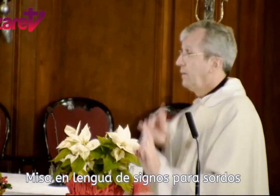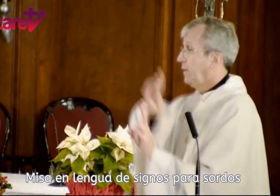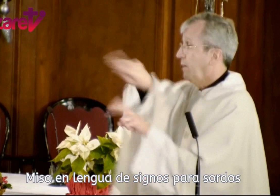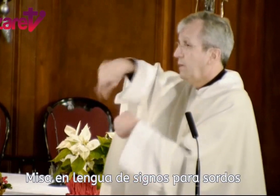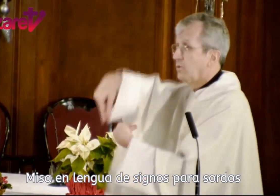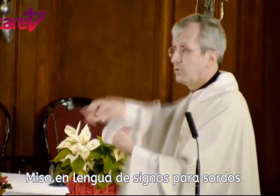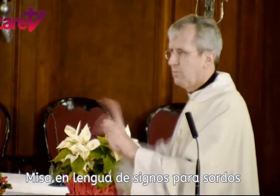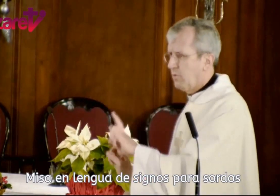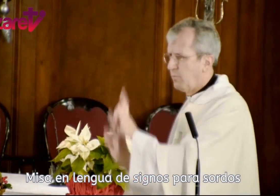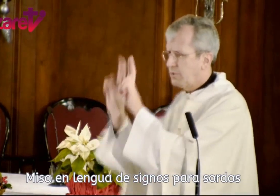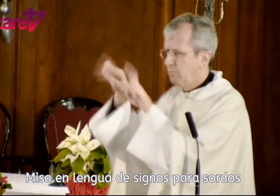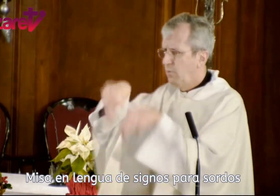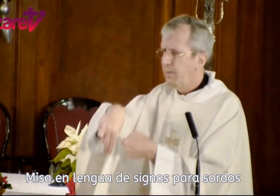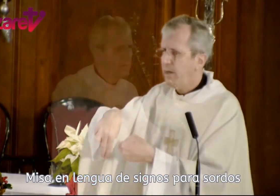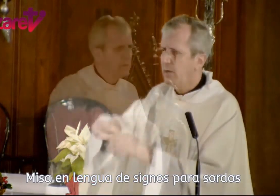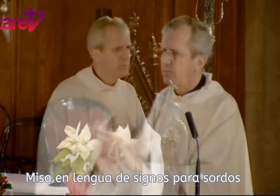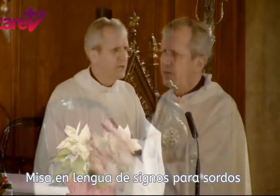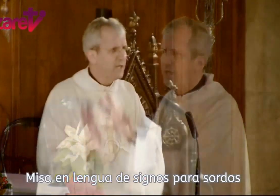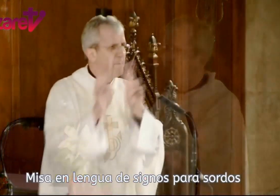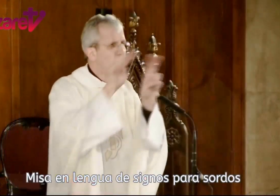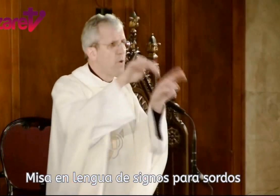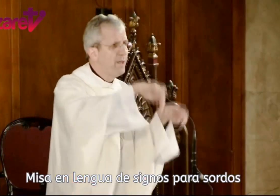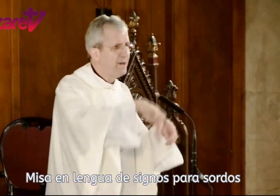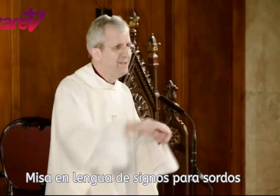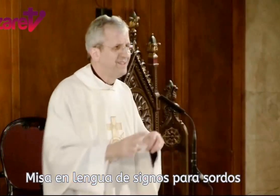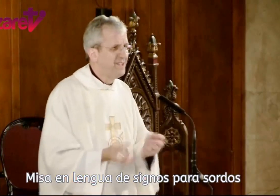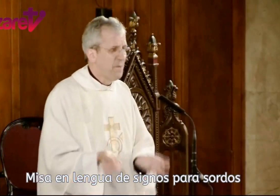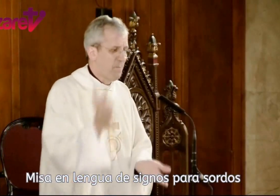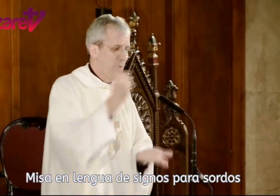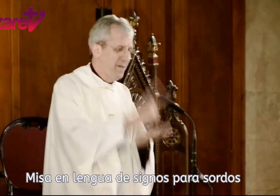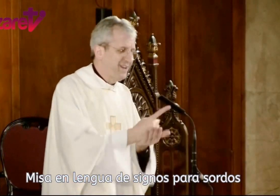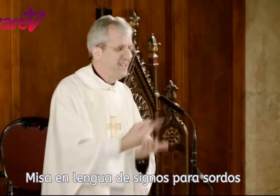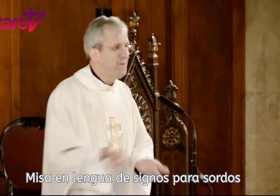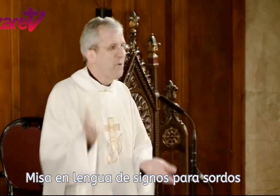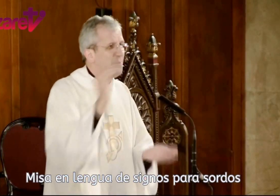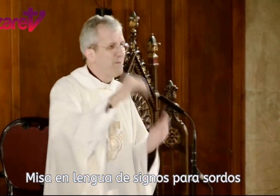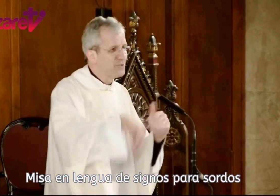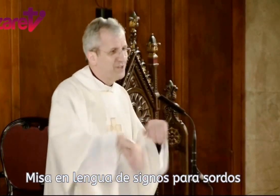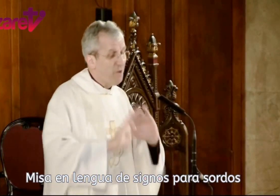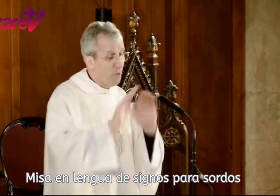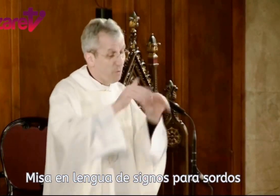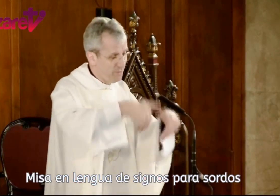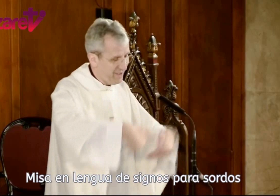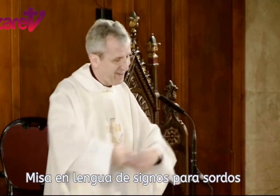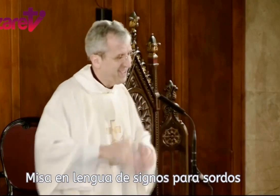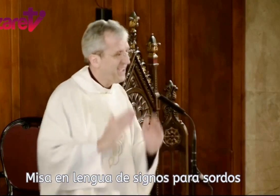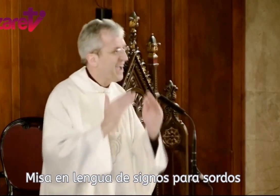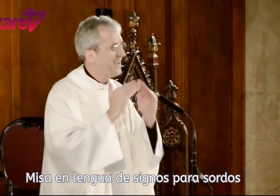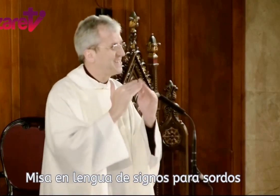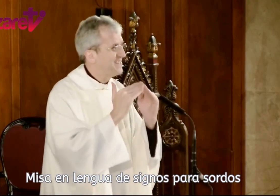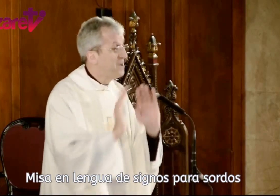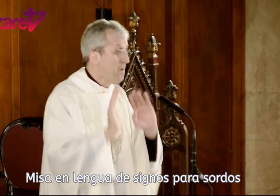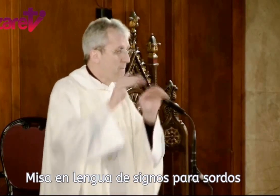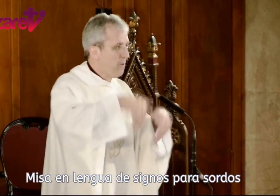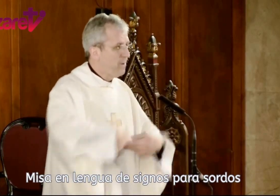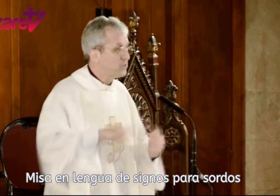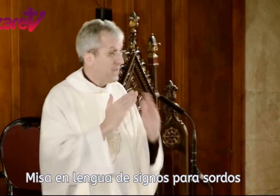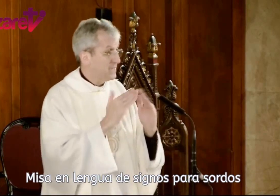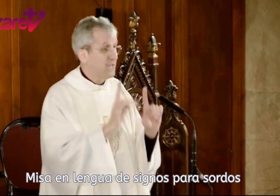y no, ¿cómo es? ¿volver? ¿cómo sería? Volver, volver, volvemos, o volver, a casa, volvemos a casa,